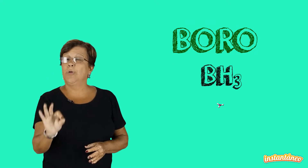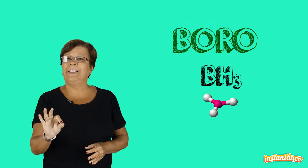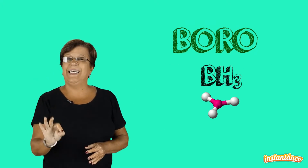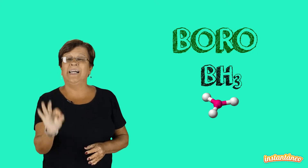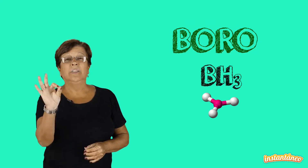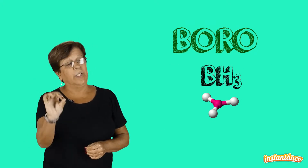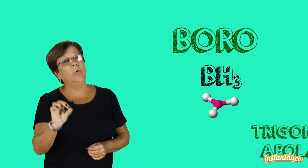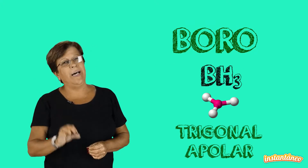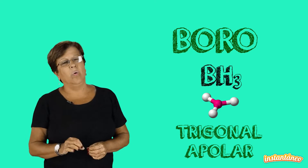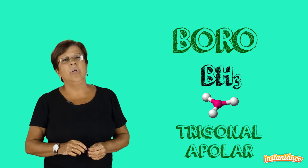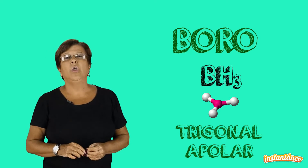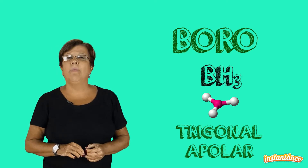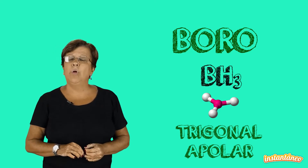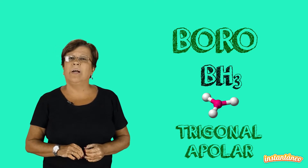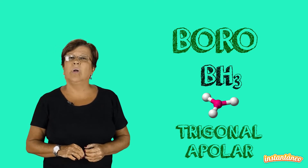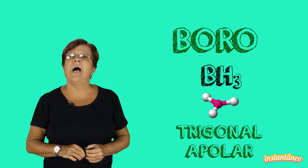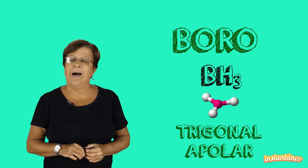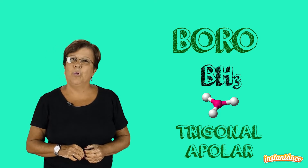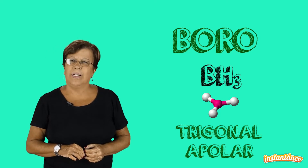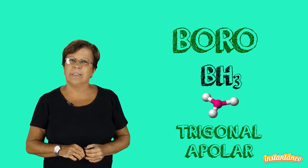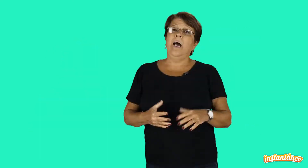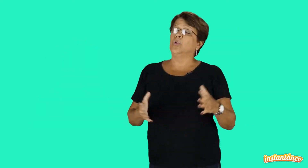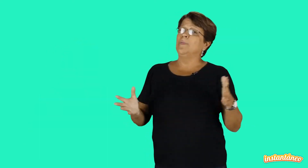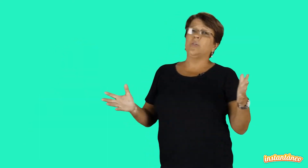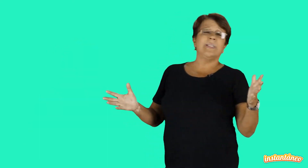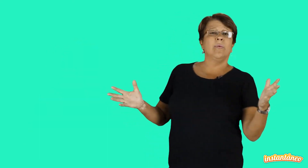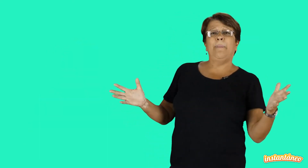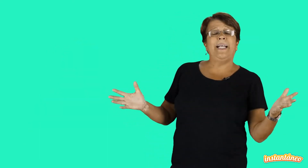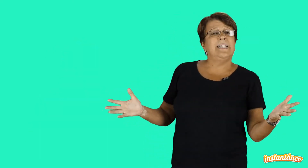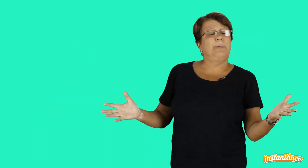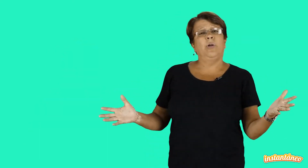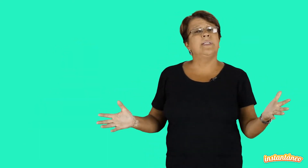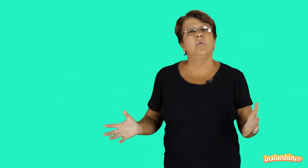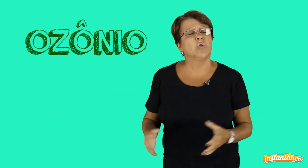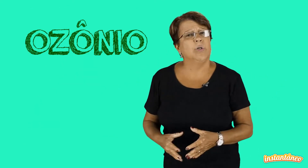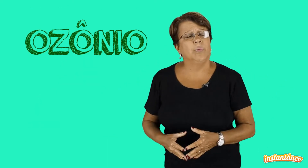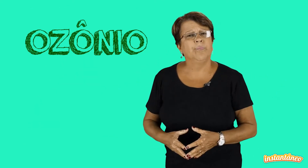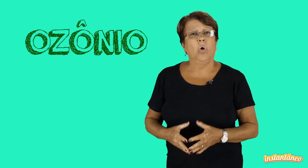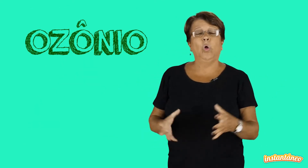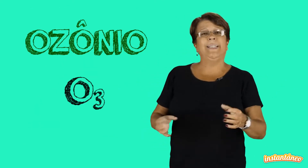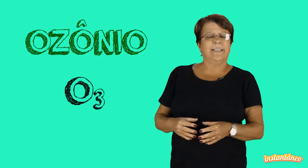geometria trigonal e uma molécula apolar. A última situação que aparece aqui para nós é o ozônio, O3.